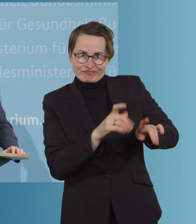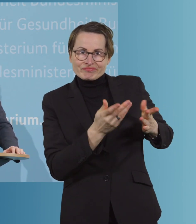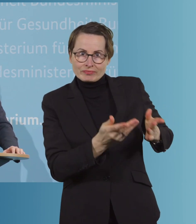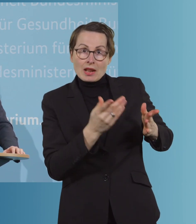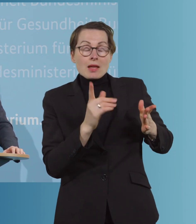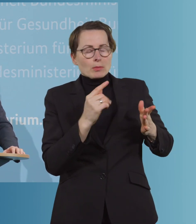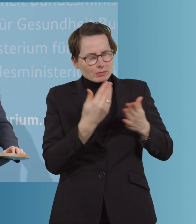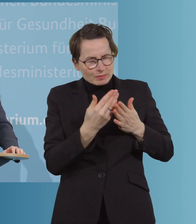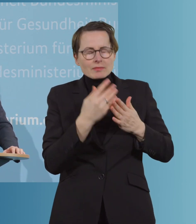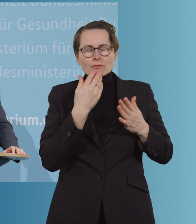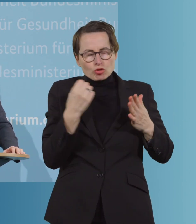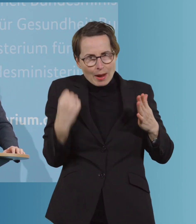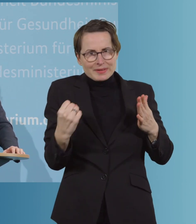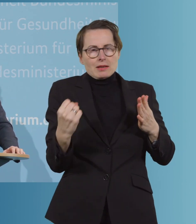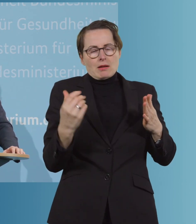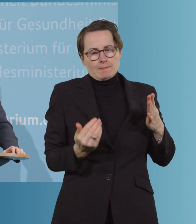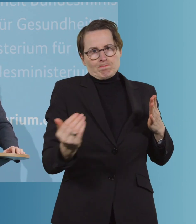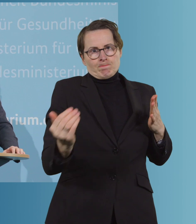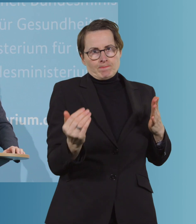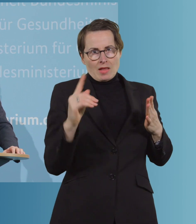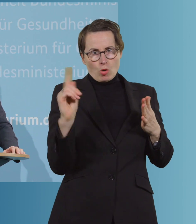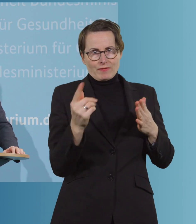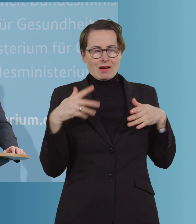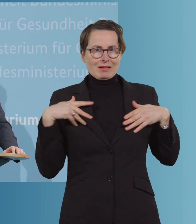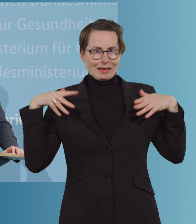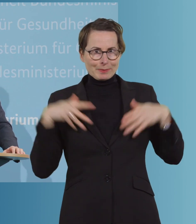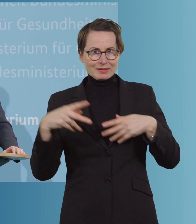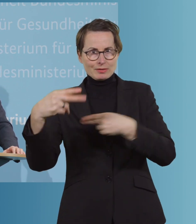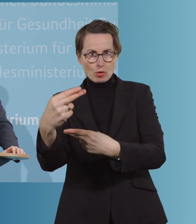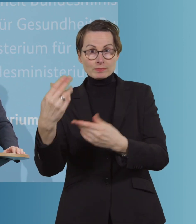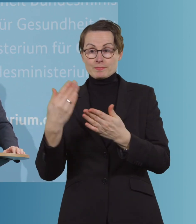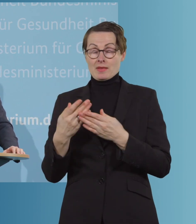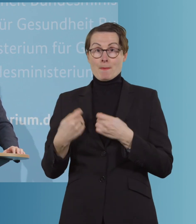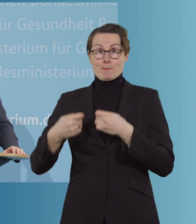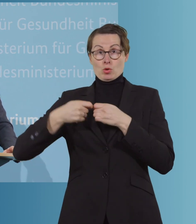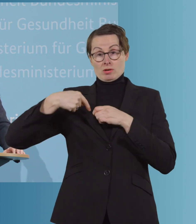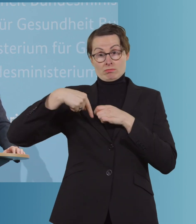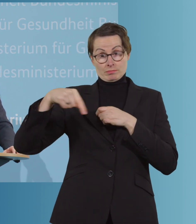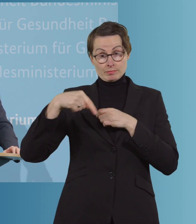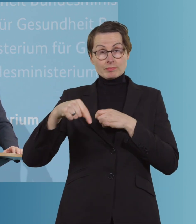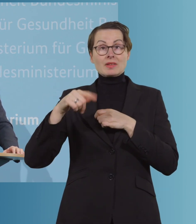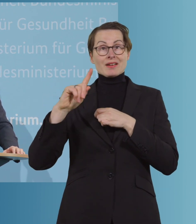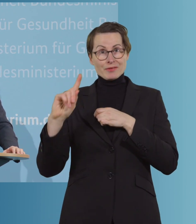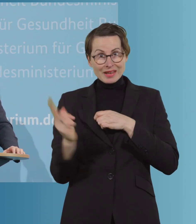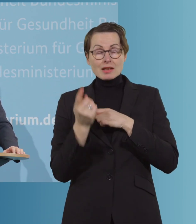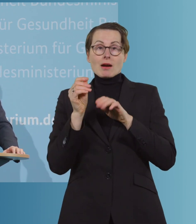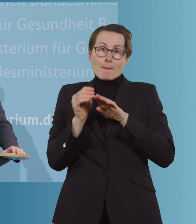gerüstet sein wollen, auch für die nächste Grippesaison wird der Bund zusätzlich, Impfstoff für Deutschland